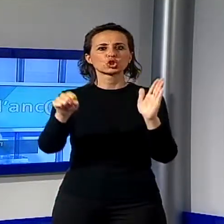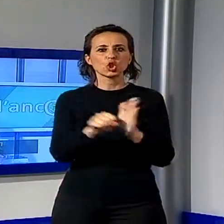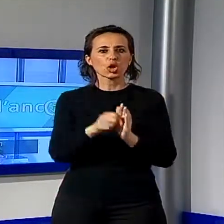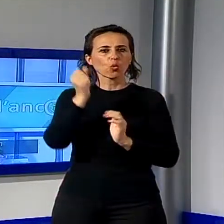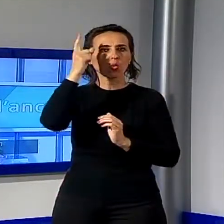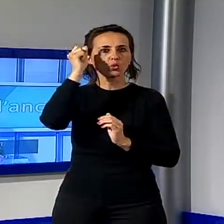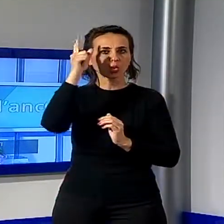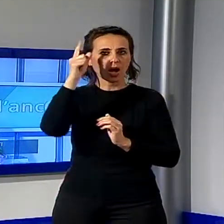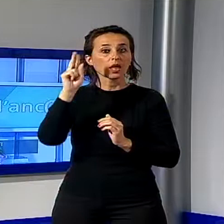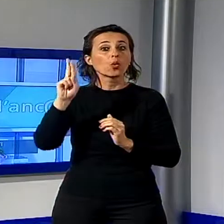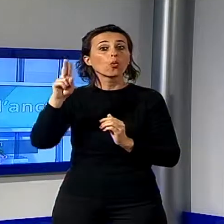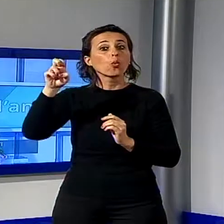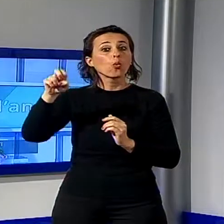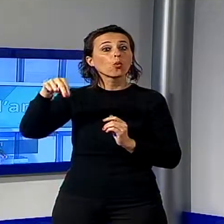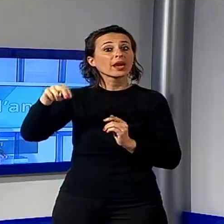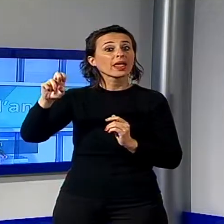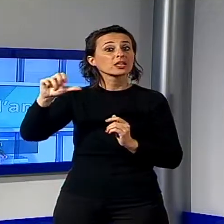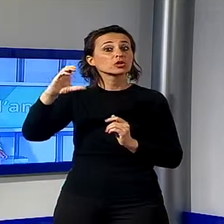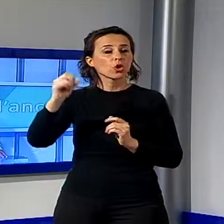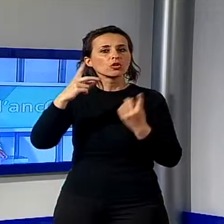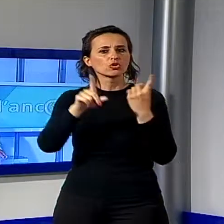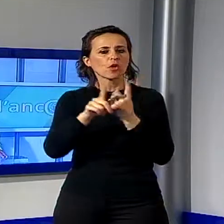che le istituzioni locali sono abbastanza latitanti.